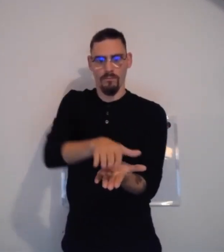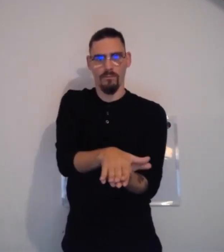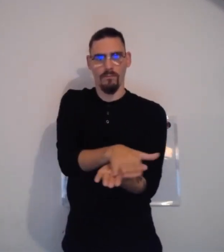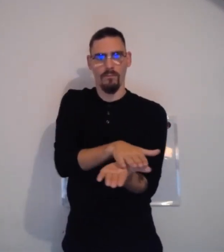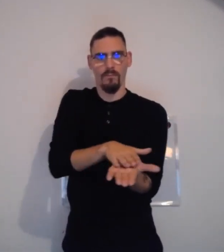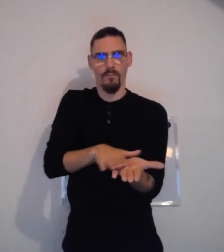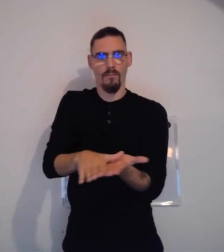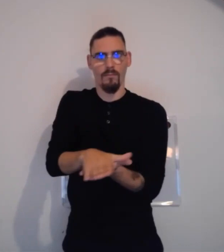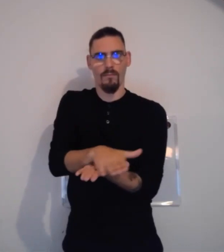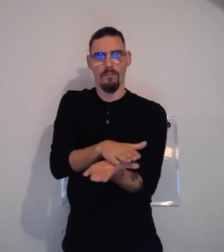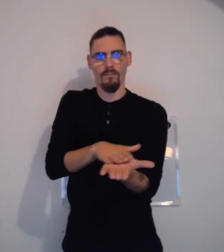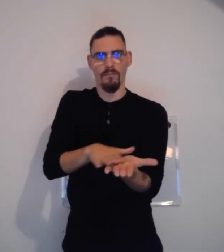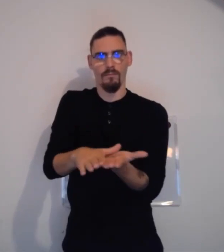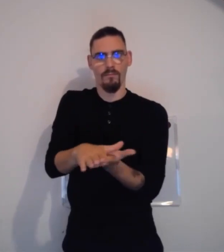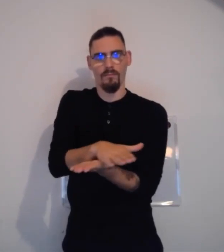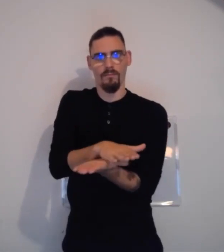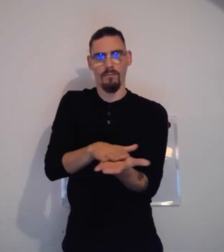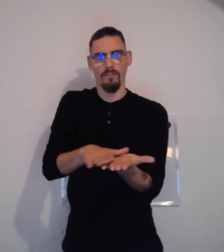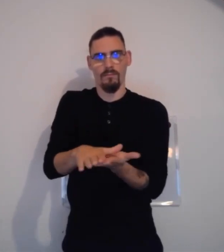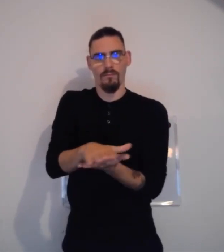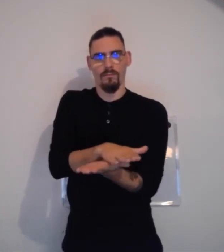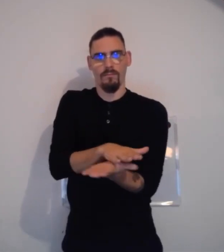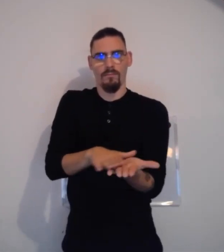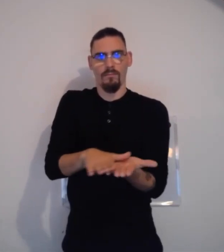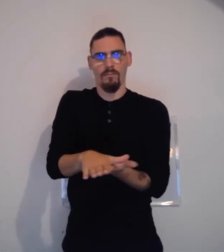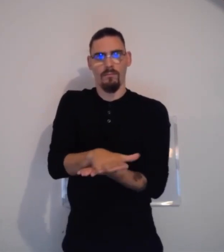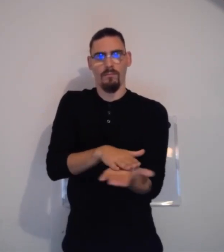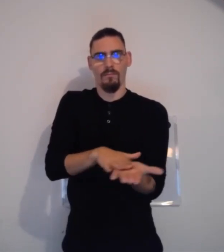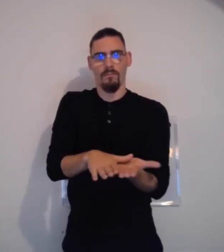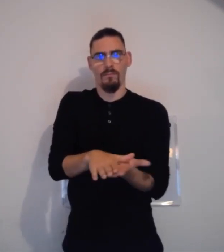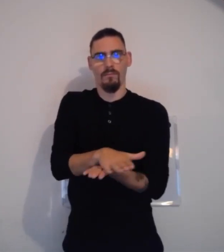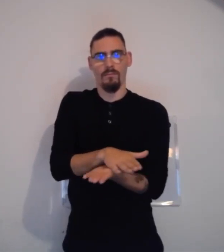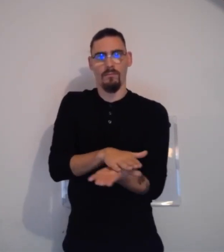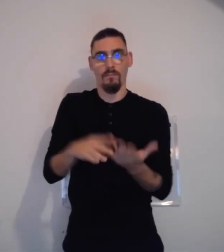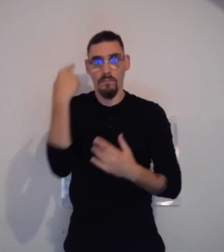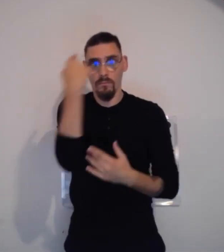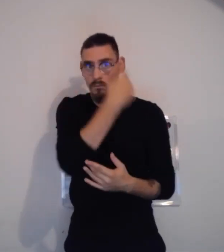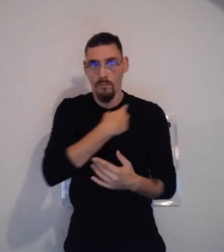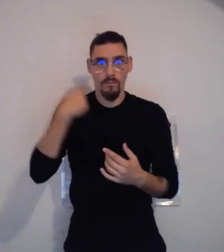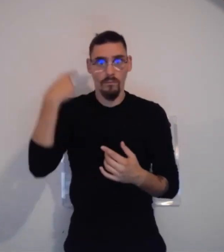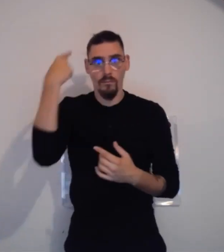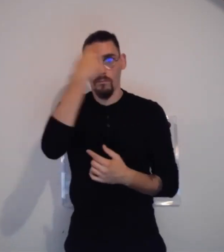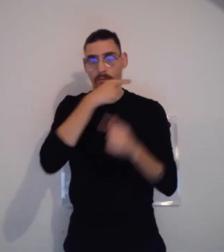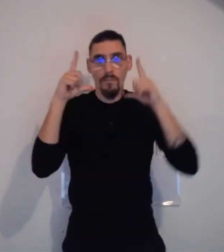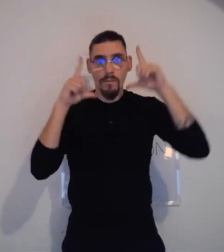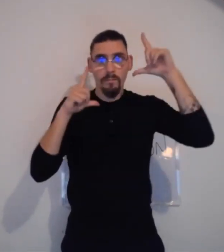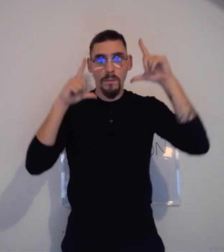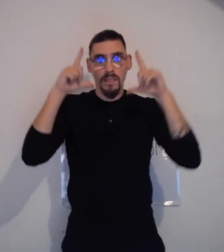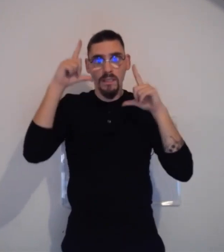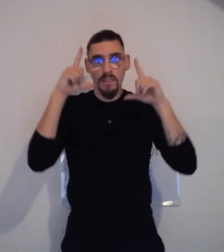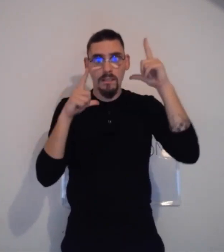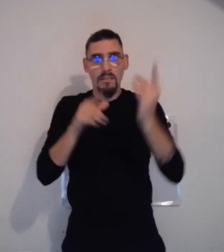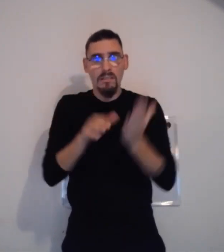faire en rotation. Donc, celles du haut et celles du bas vont se frotter, vous voyez, en circulaire.